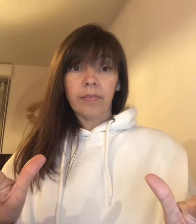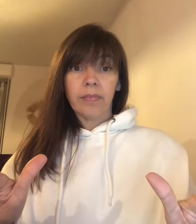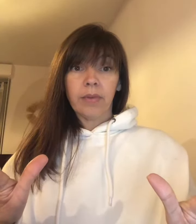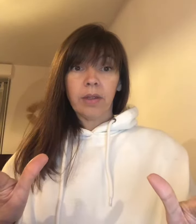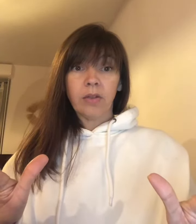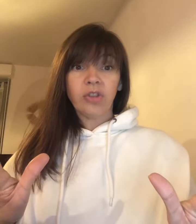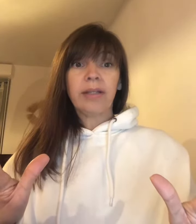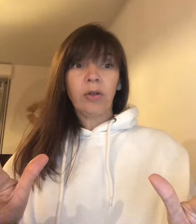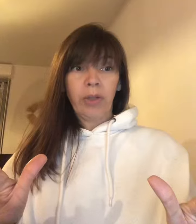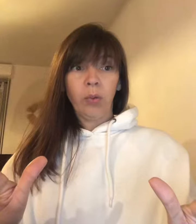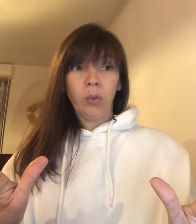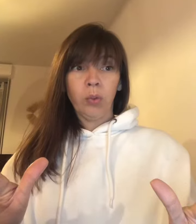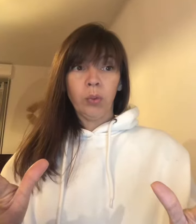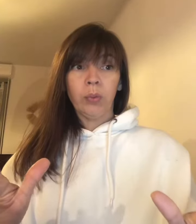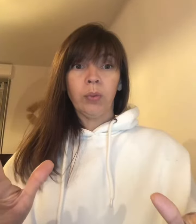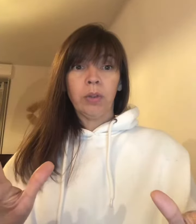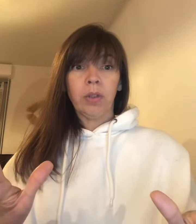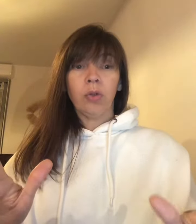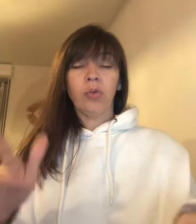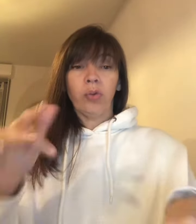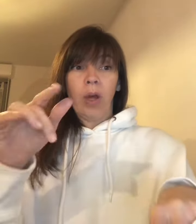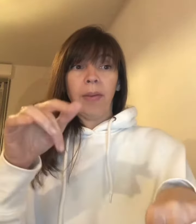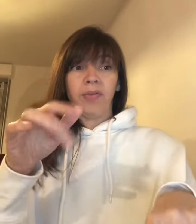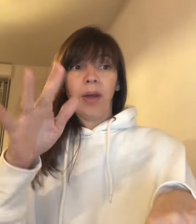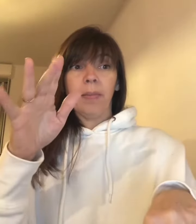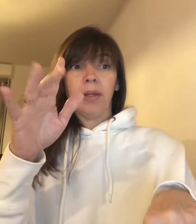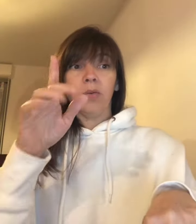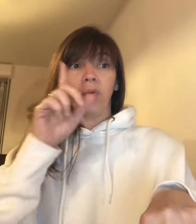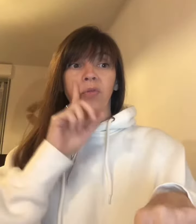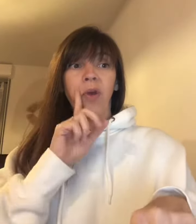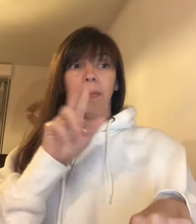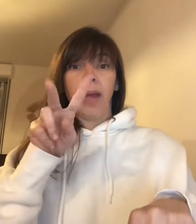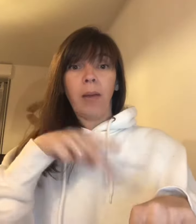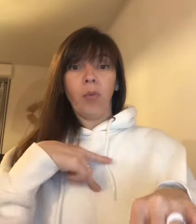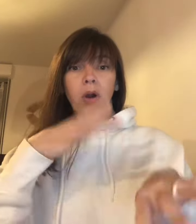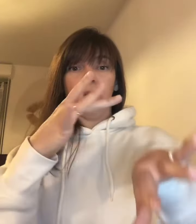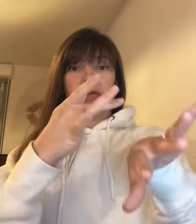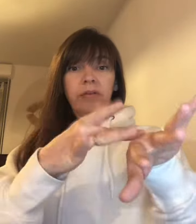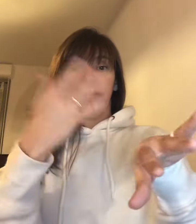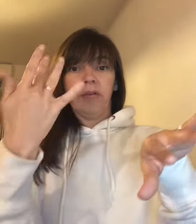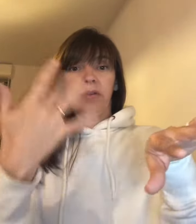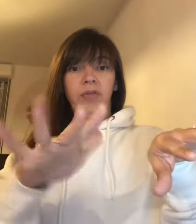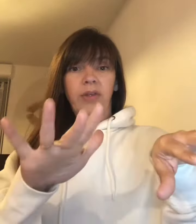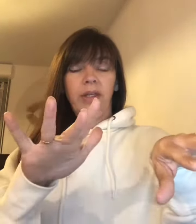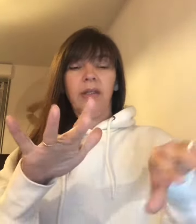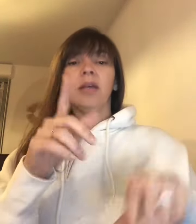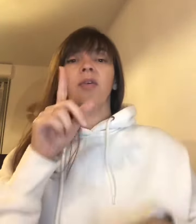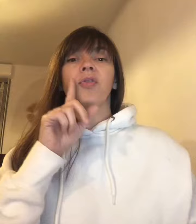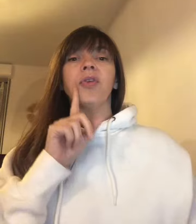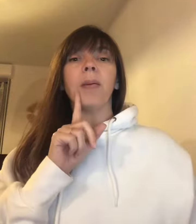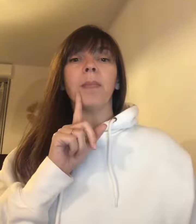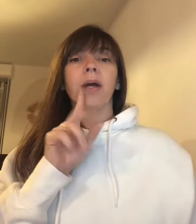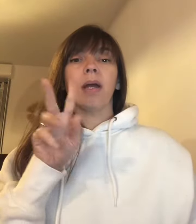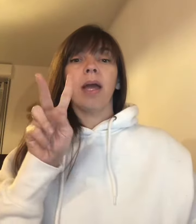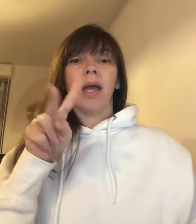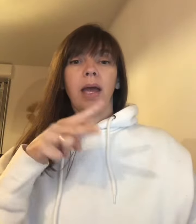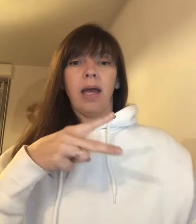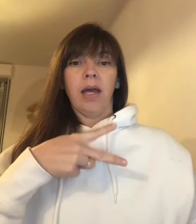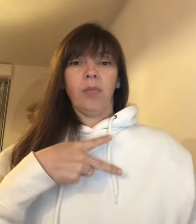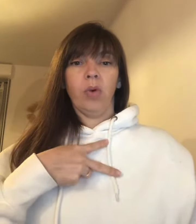j'éteindrai le chaos tu seras ma femme femme à moi c'est fait femme à moi